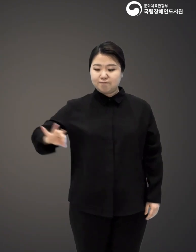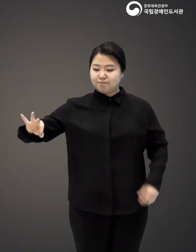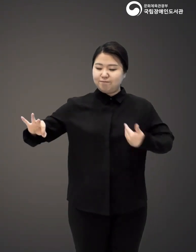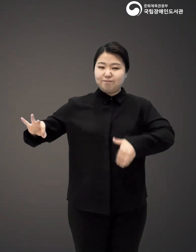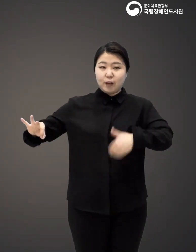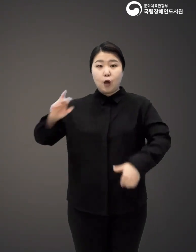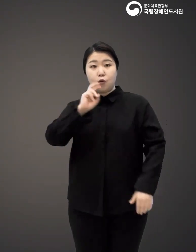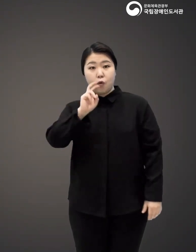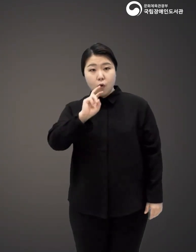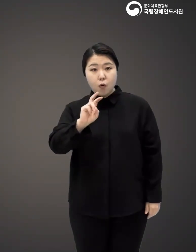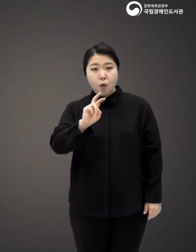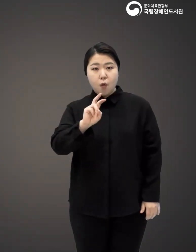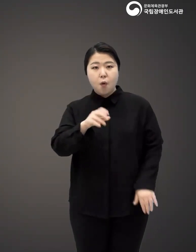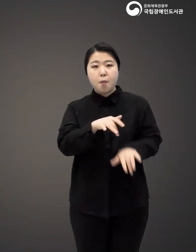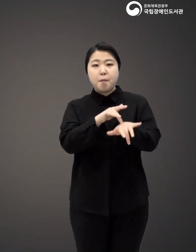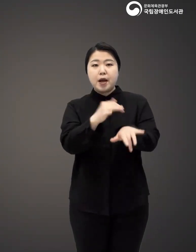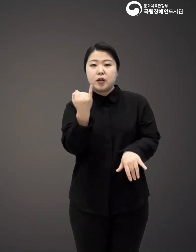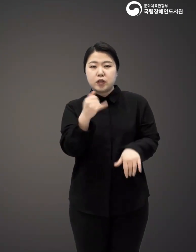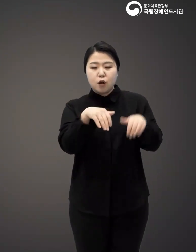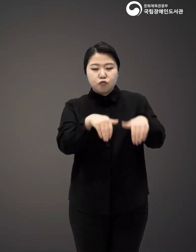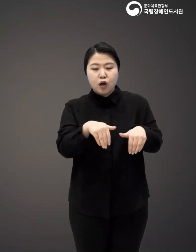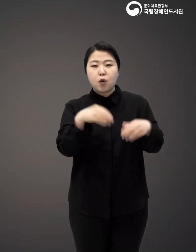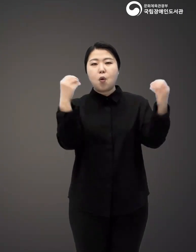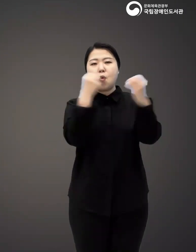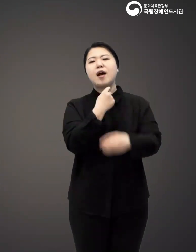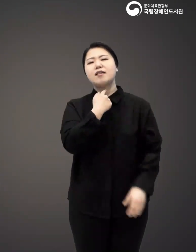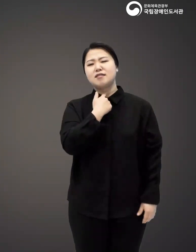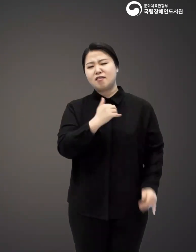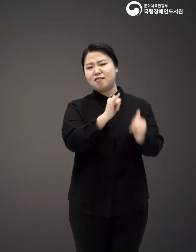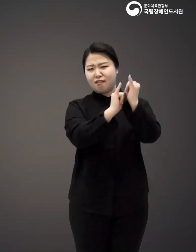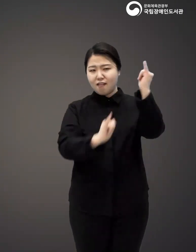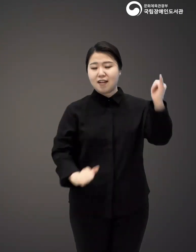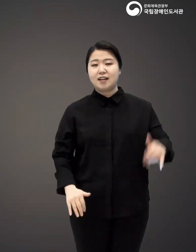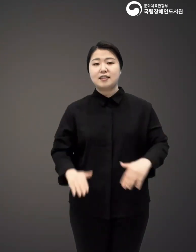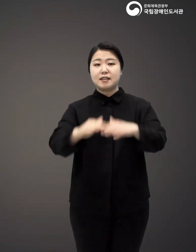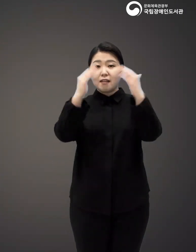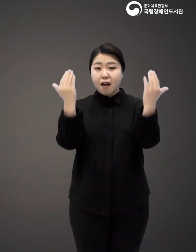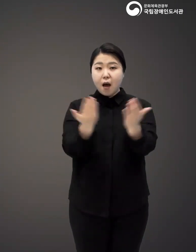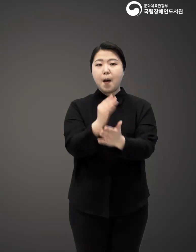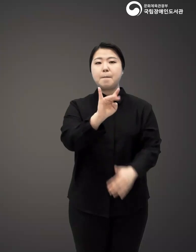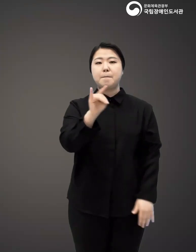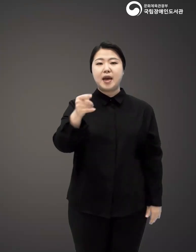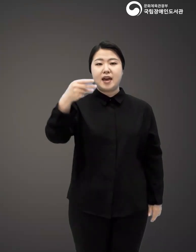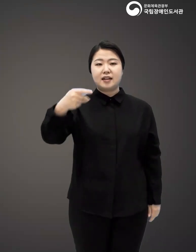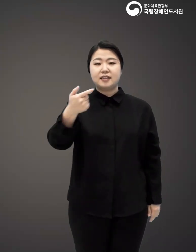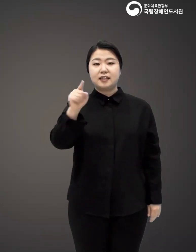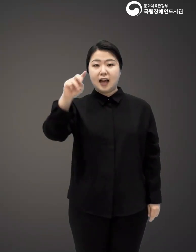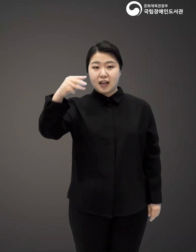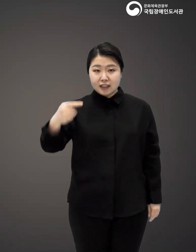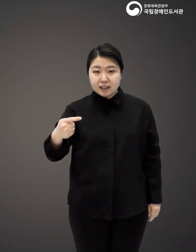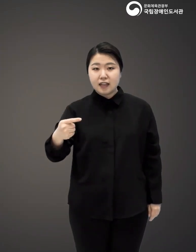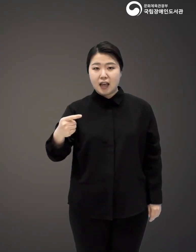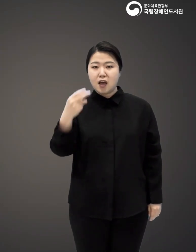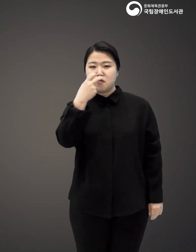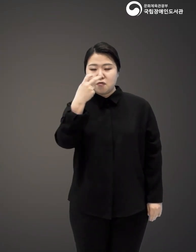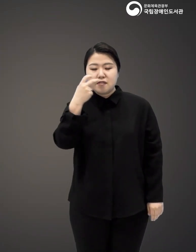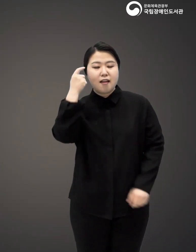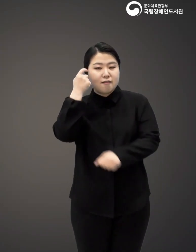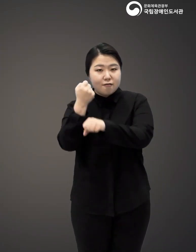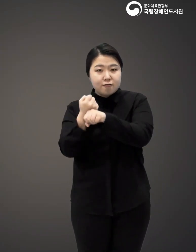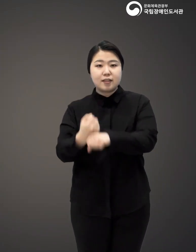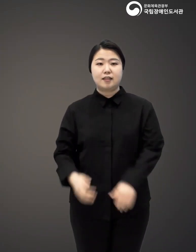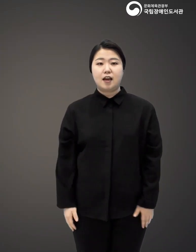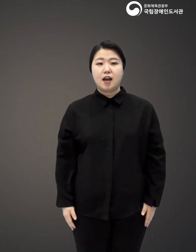만들고 마녀의 부화로 오해한 역사까지 베르나르 베르베르 고양이의 모든 것을 연구하고